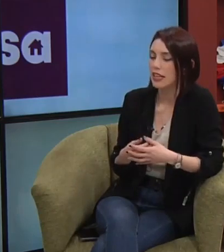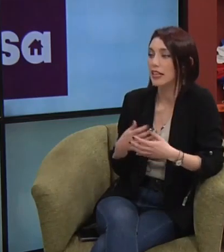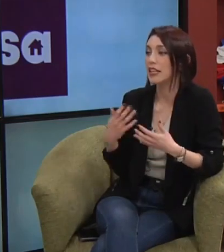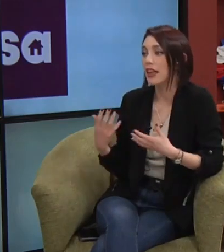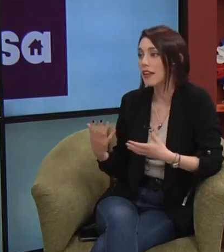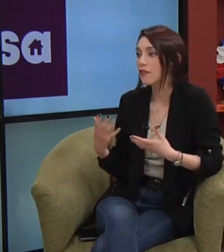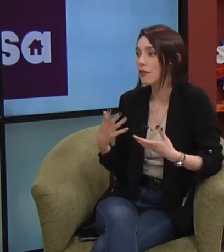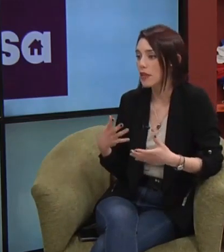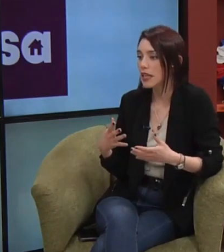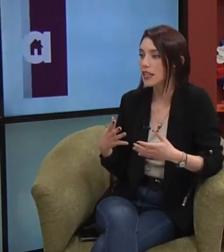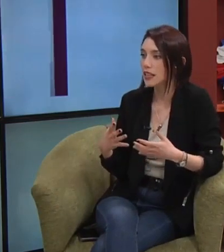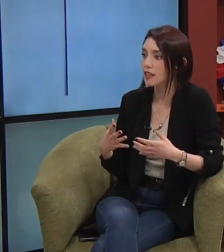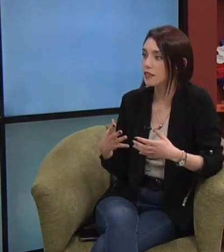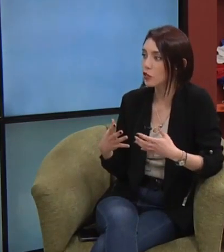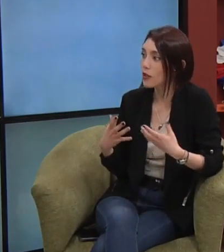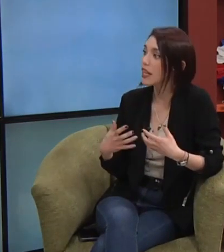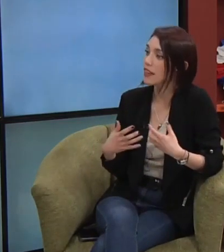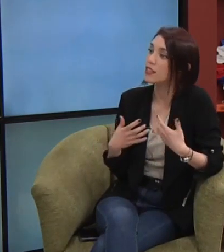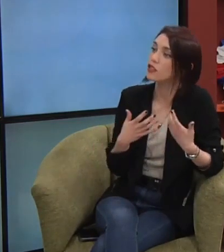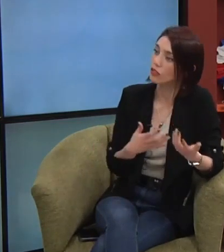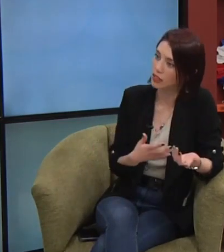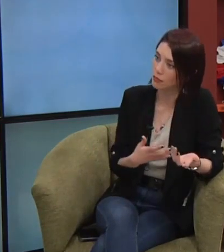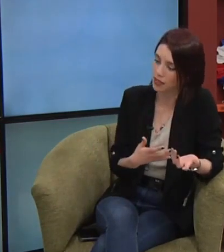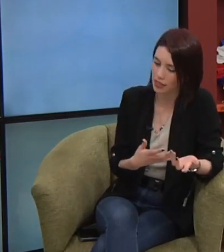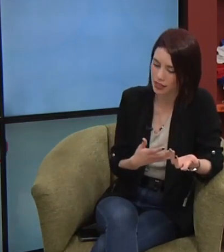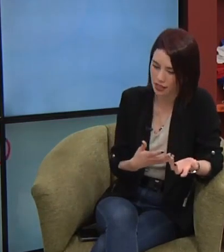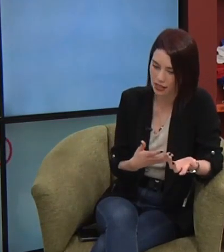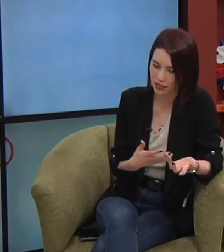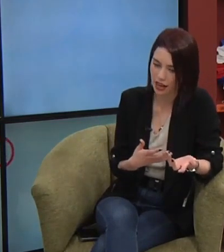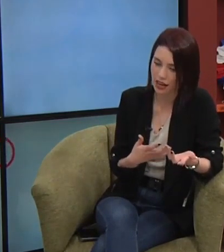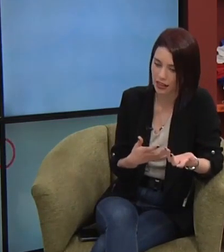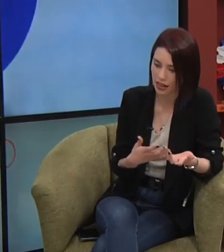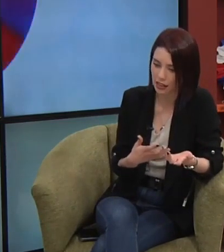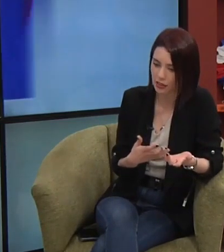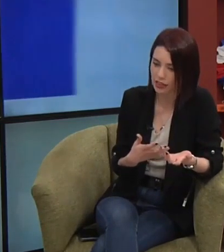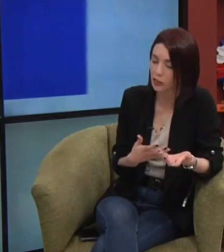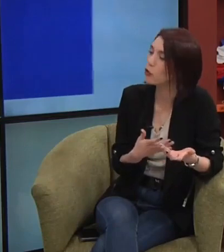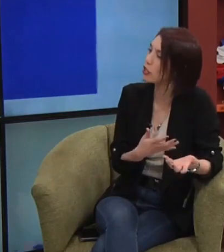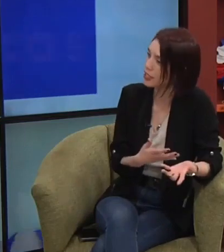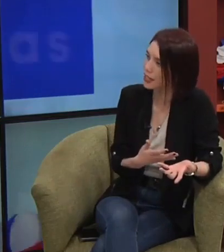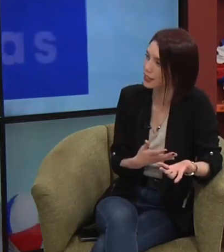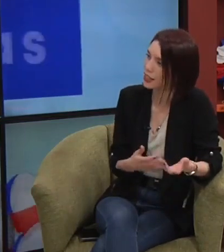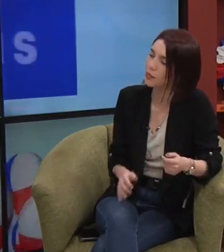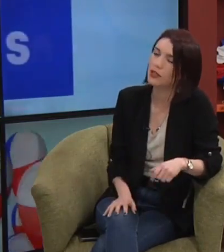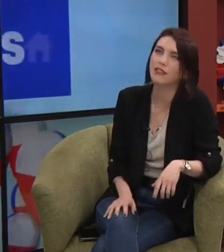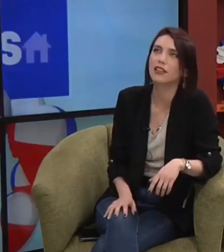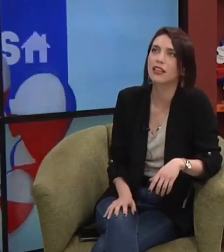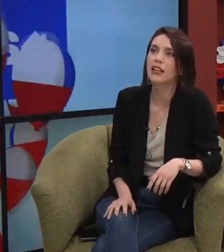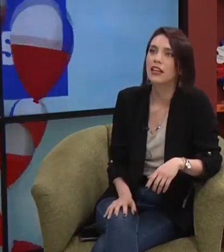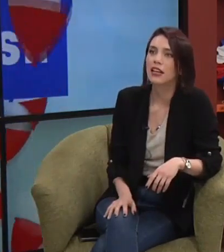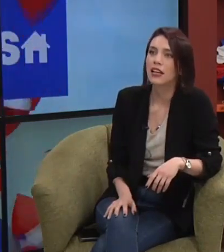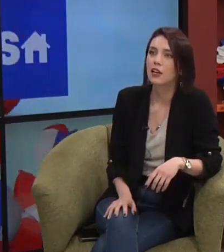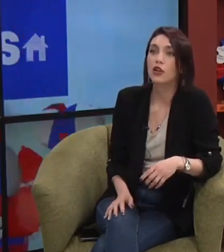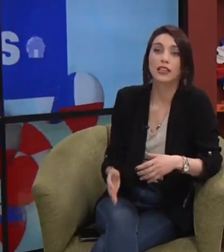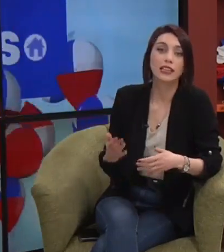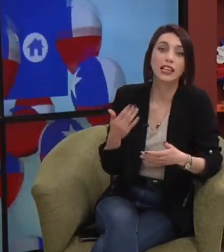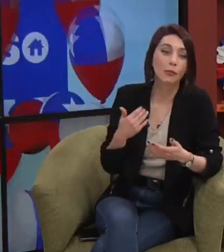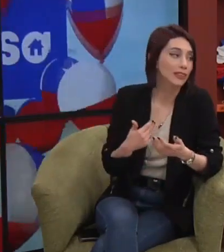realidad de las familias que toman la decisión también de acceder a esta tecnología que está disponible, lo que tienen que pasar